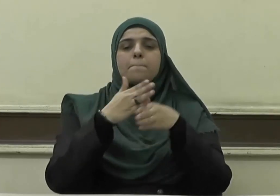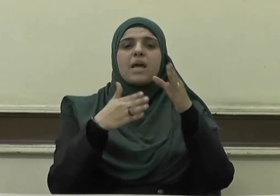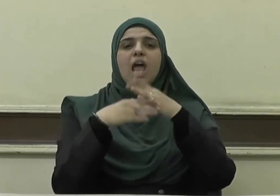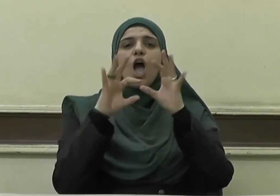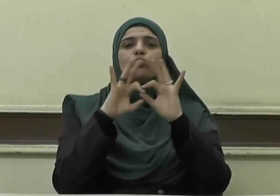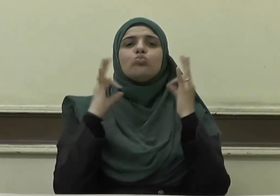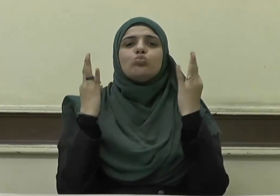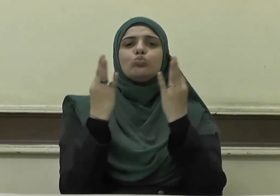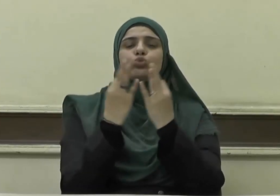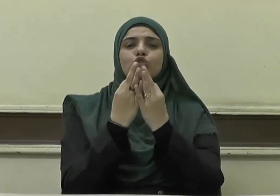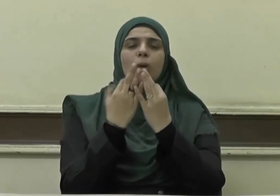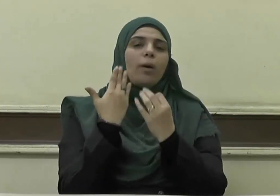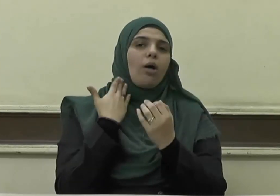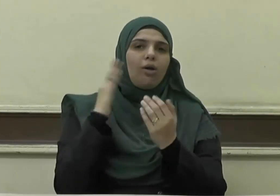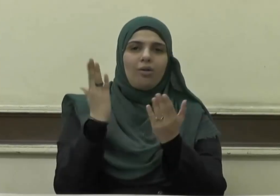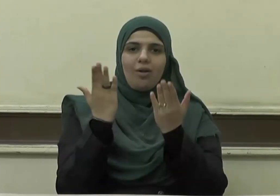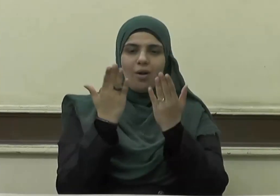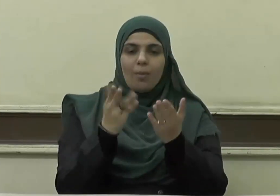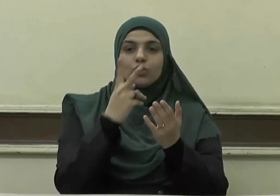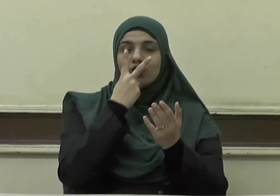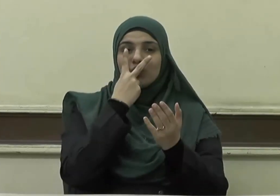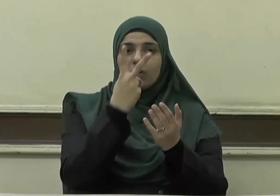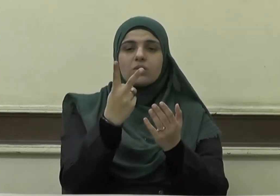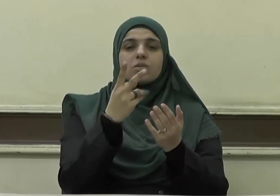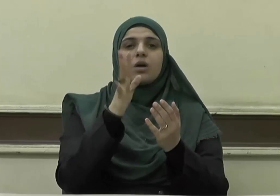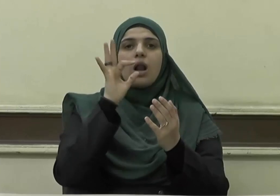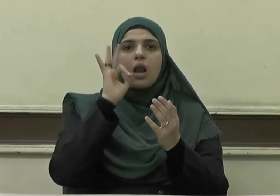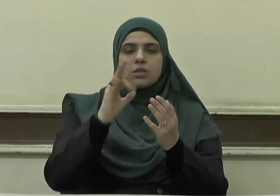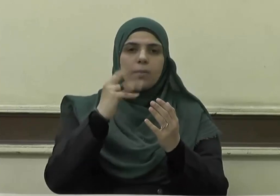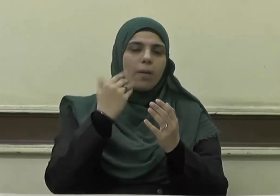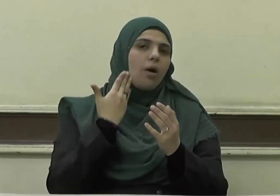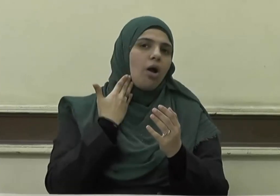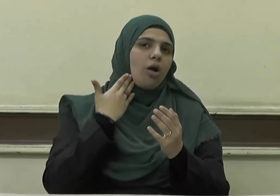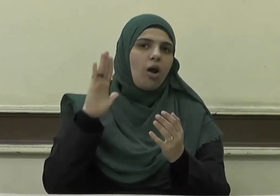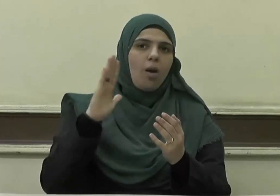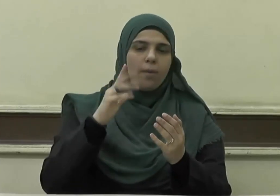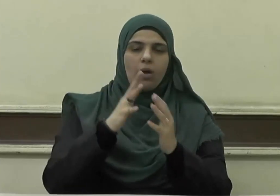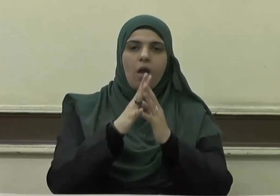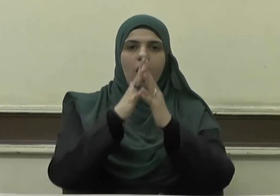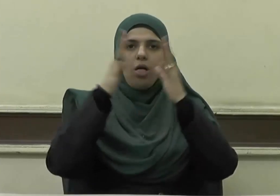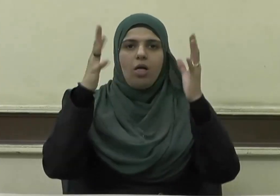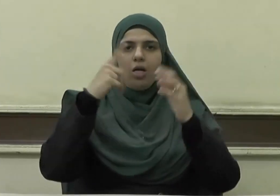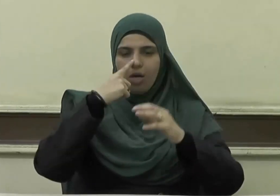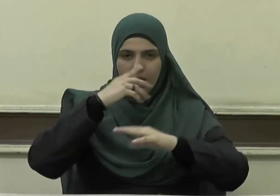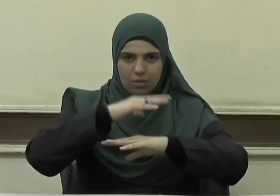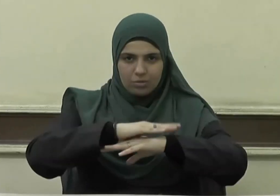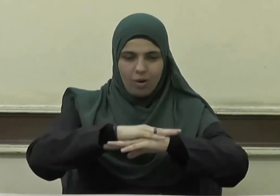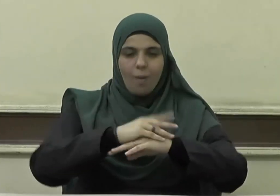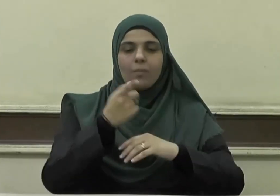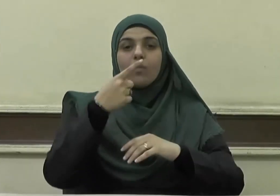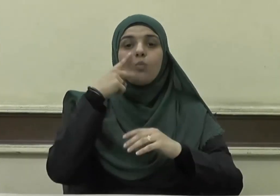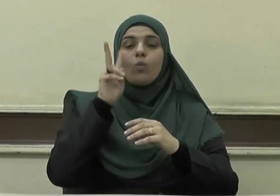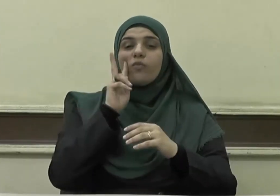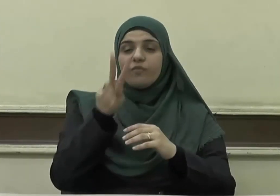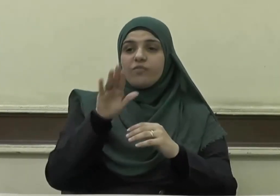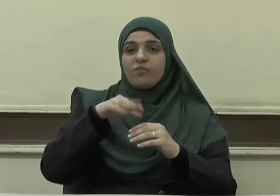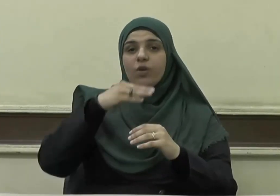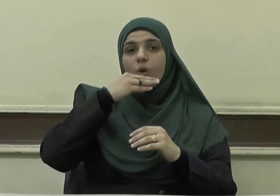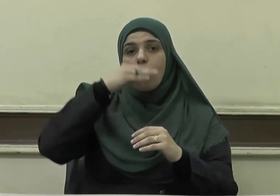راق نظرة توقير وتمجيد فقد ورد في القرآن الكريم